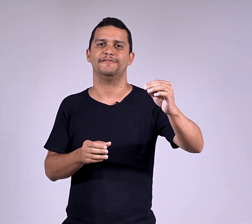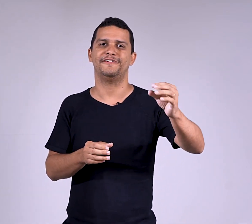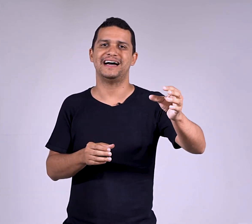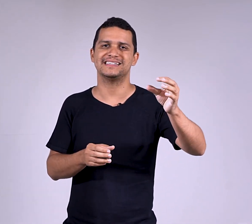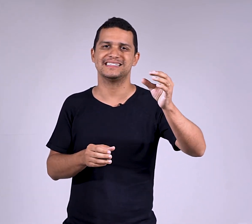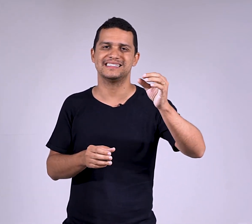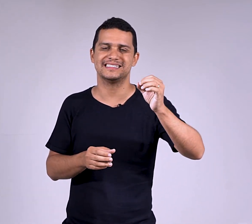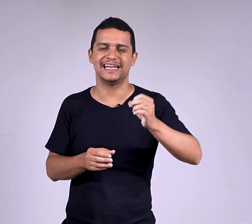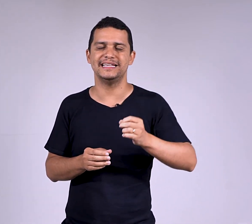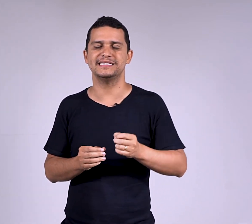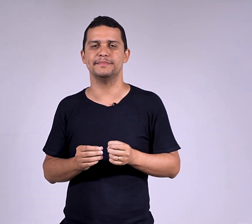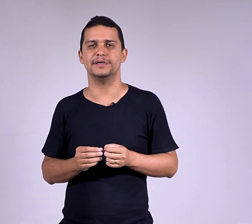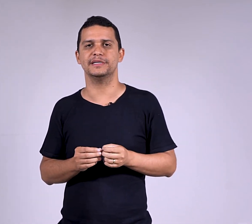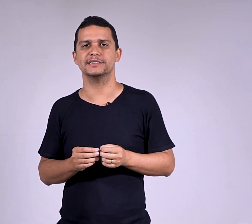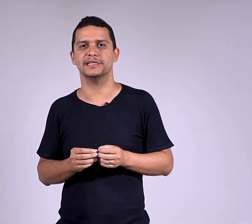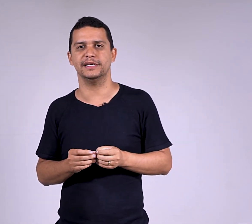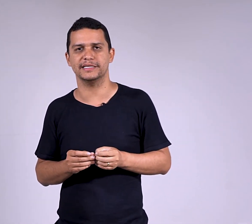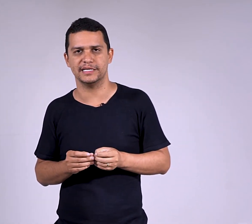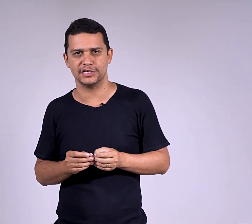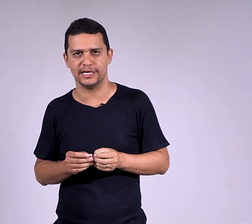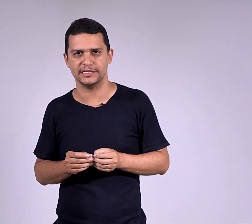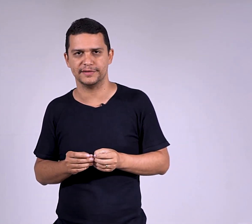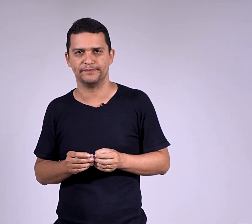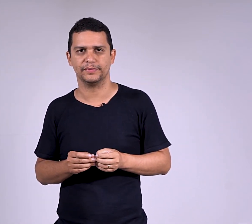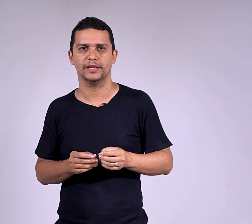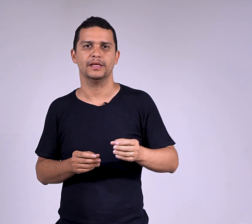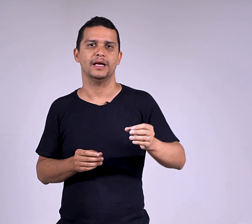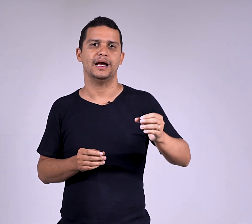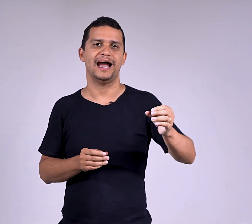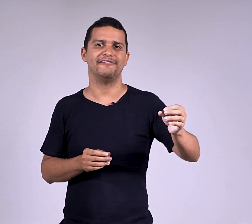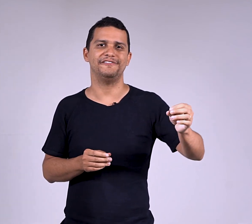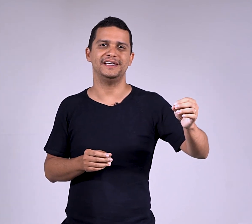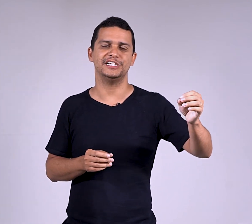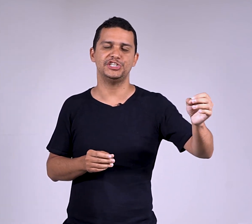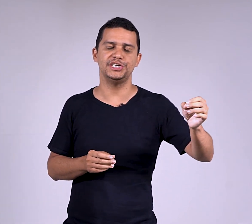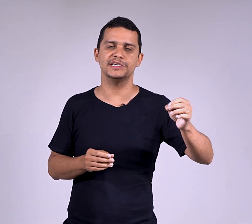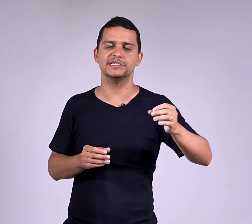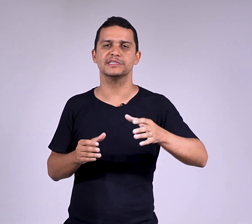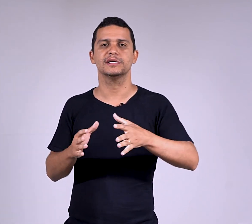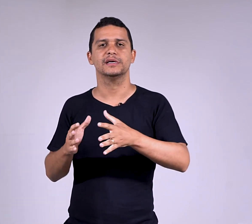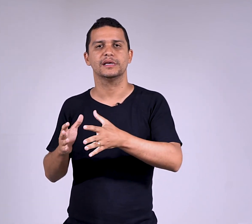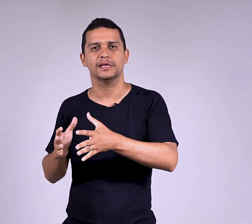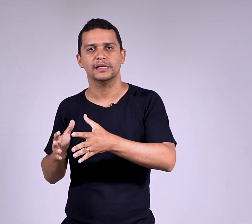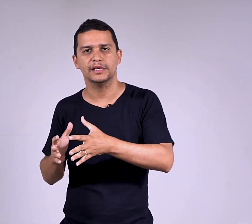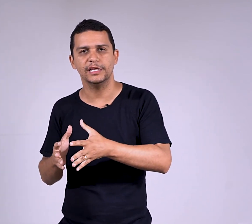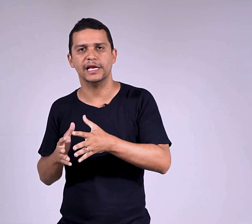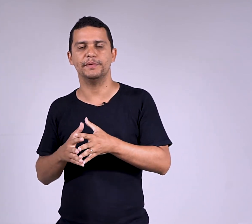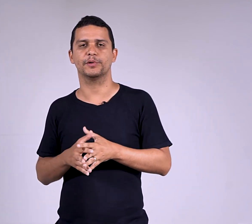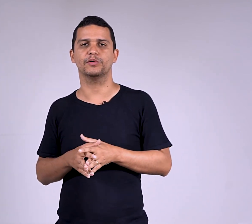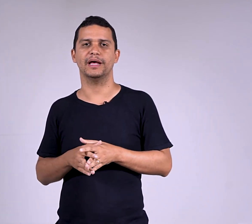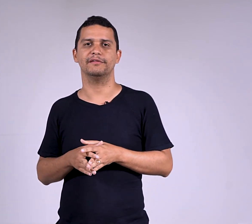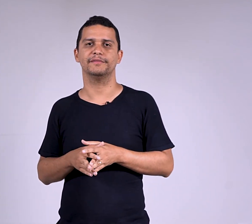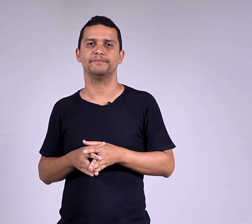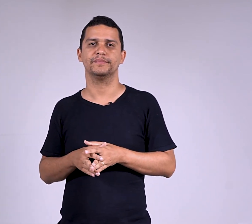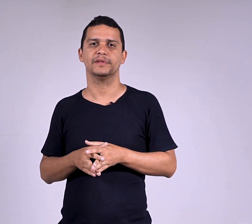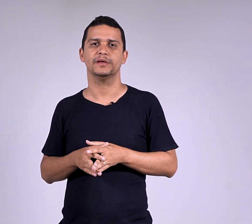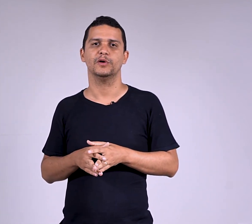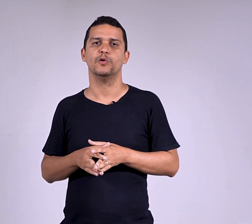Faz três semanas que ninguém sai de casa. Havia dias que ninguém me procurava. O